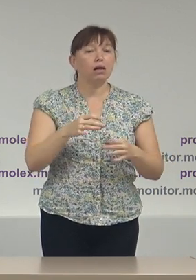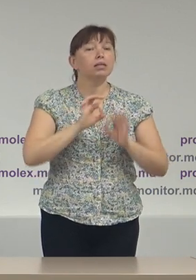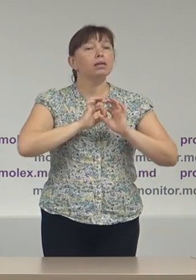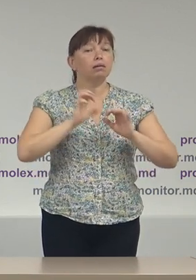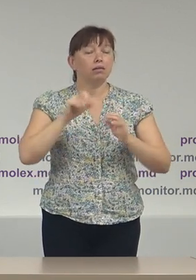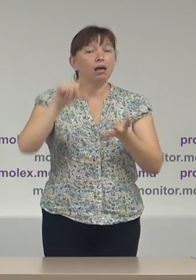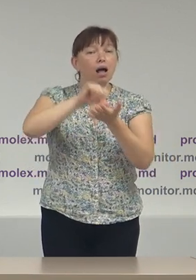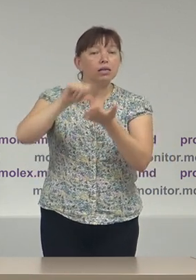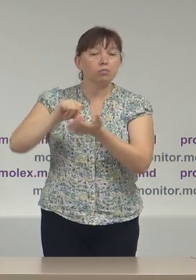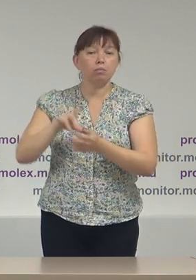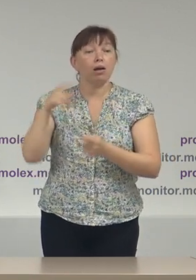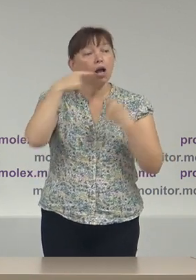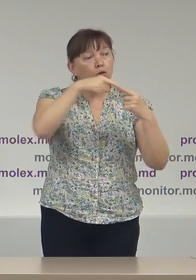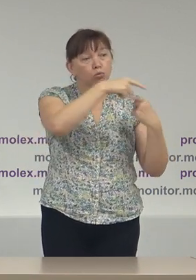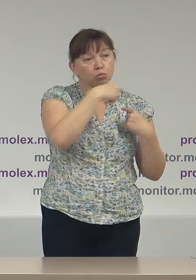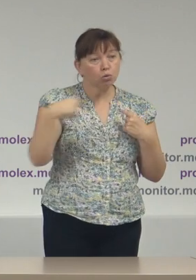concurențelor electorale.